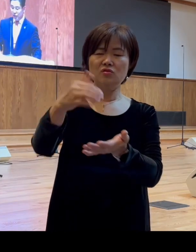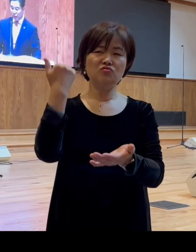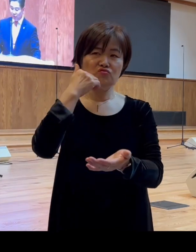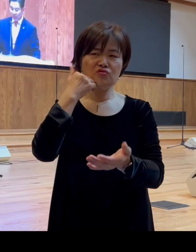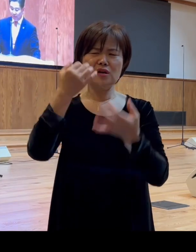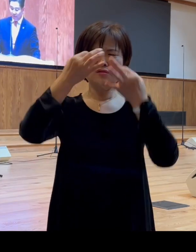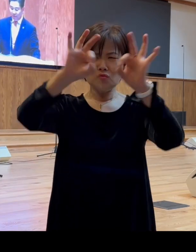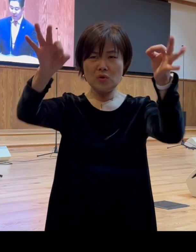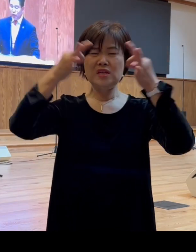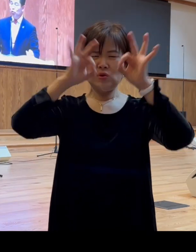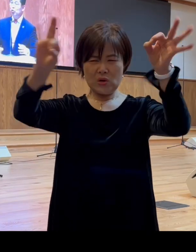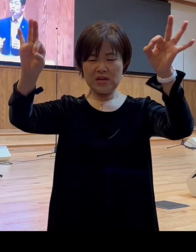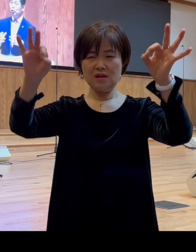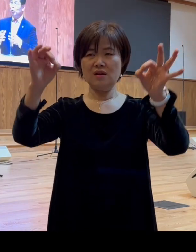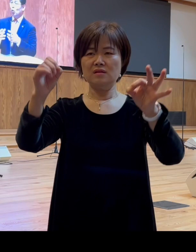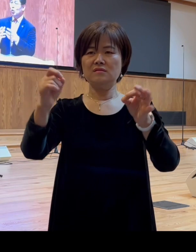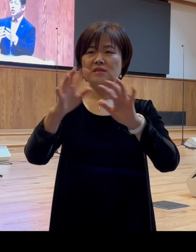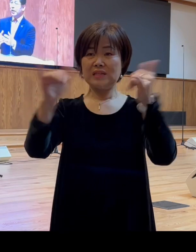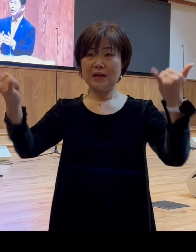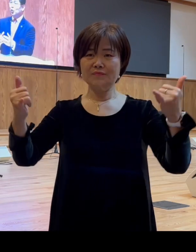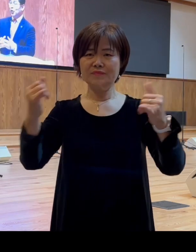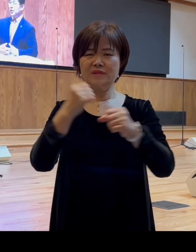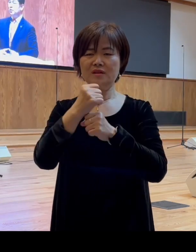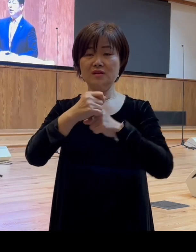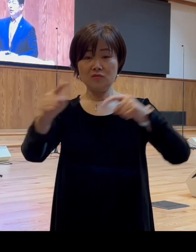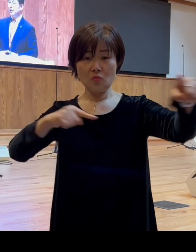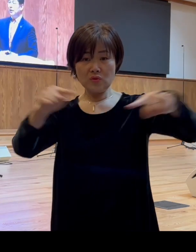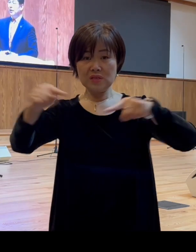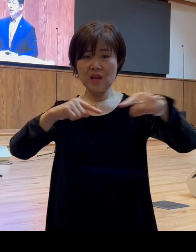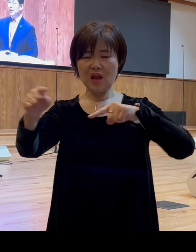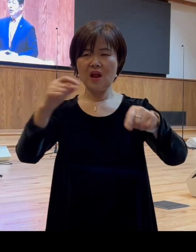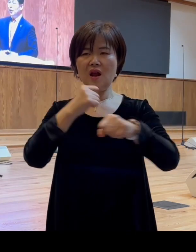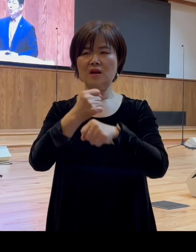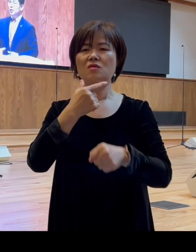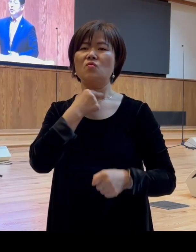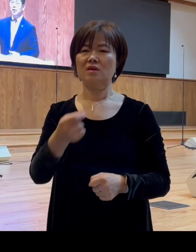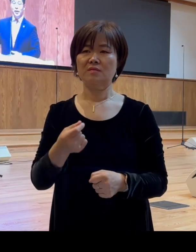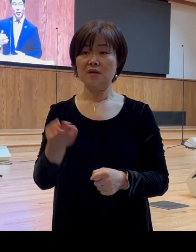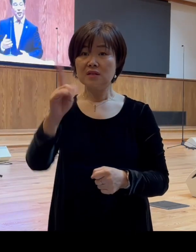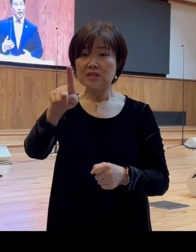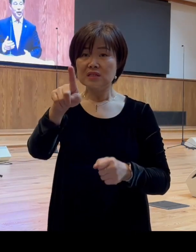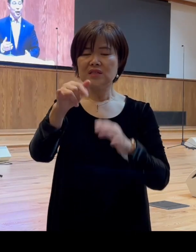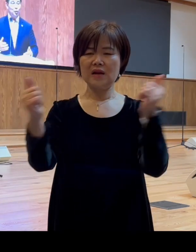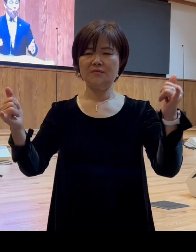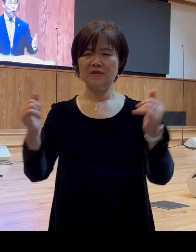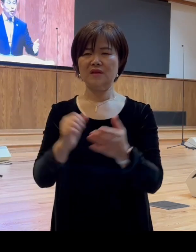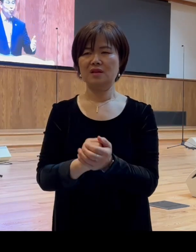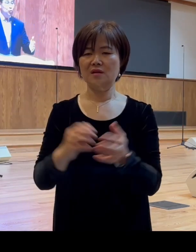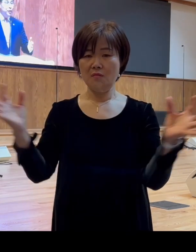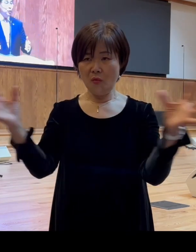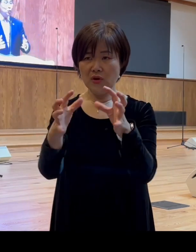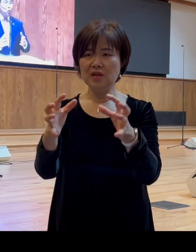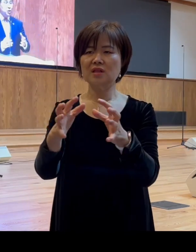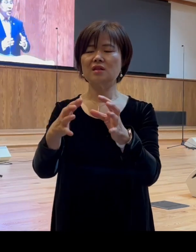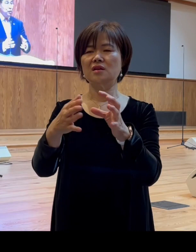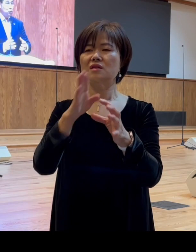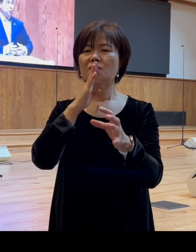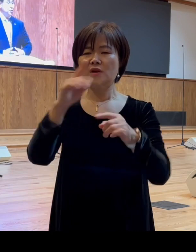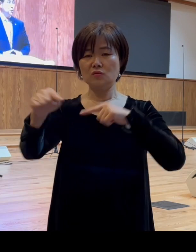그 군중을 통제하려고 했지만 그러면 그들이 모인 무리를 통제할 수 없을 정도로